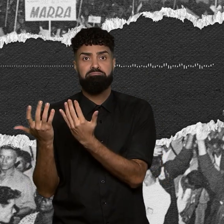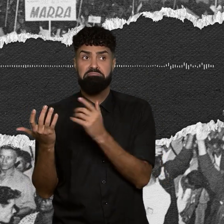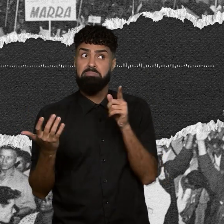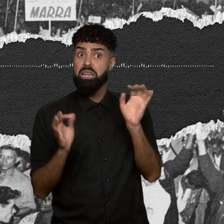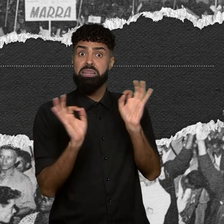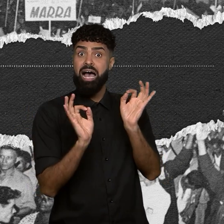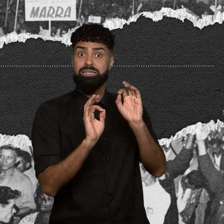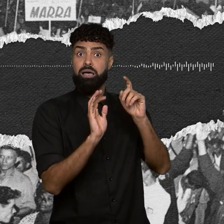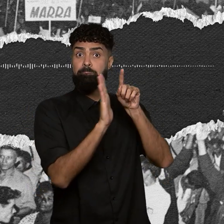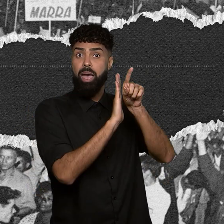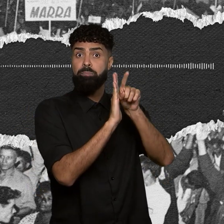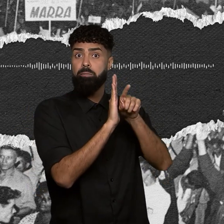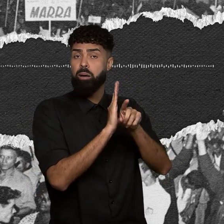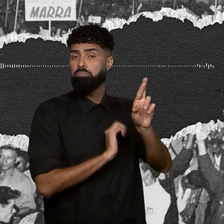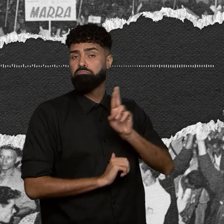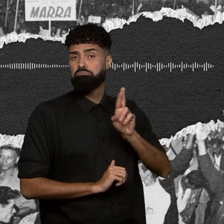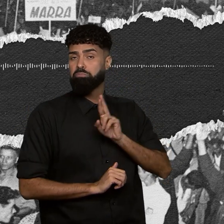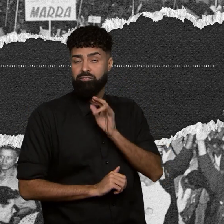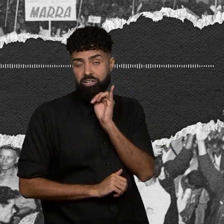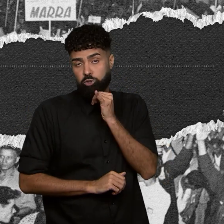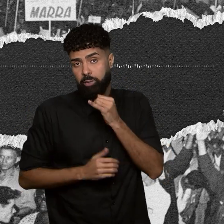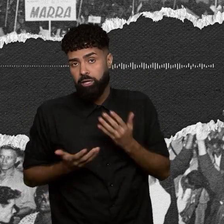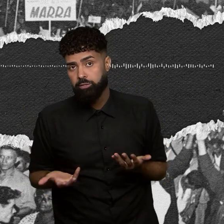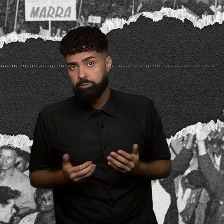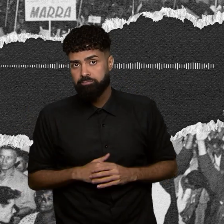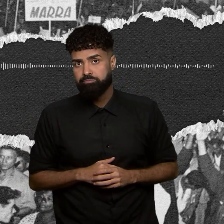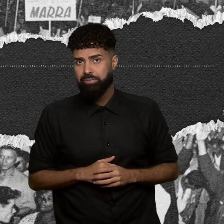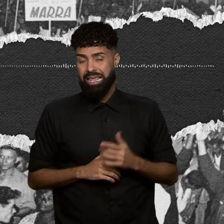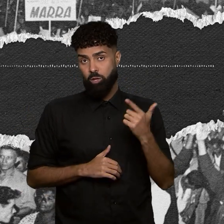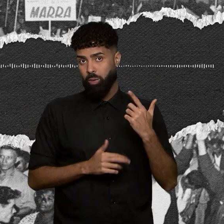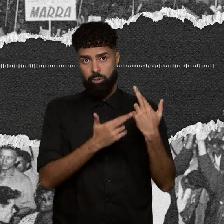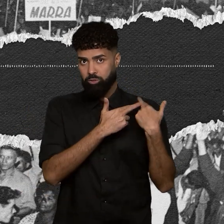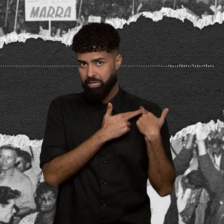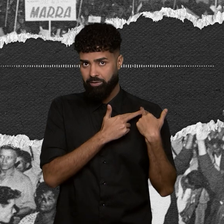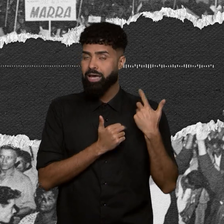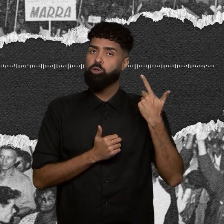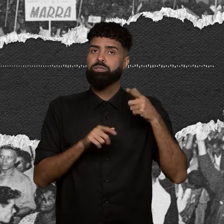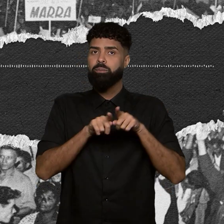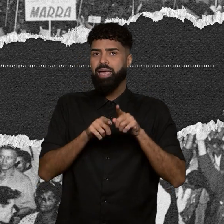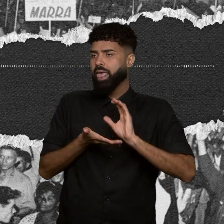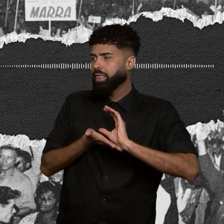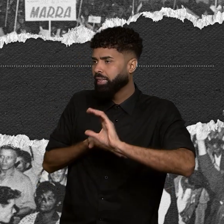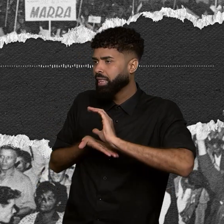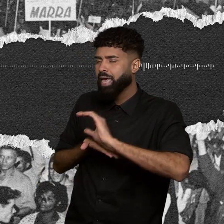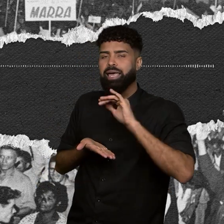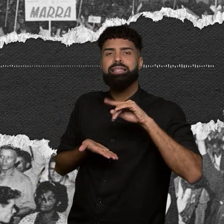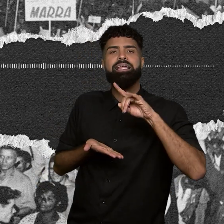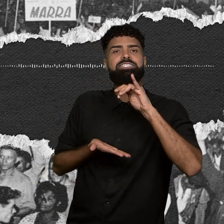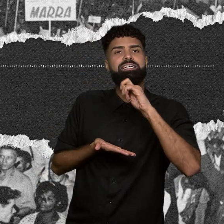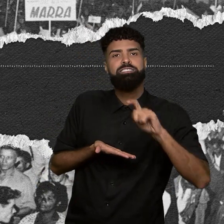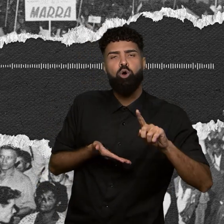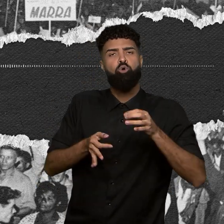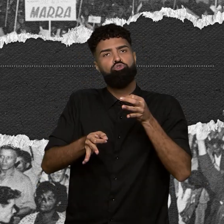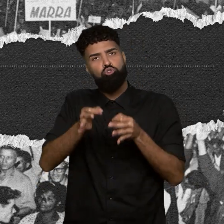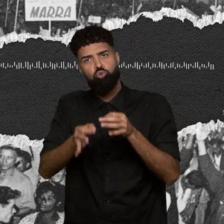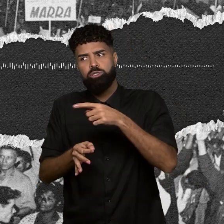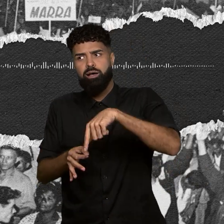infelizmente. Bom, sem responsáveis e também sem indenizações consideradas justas por parte das famílias. Hoje,